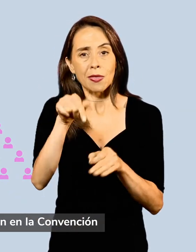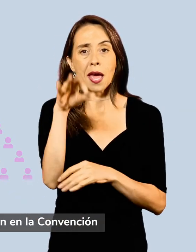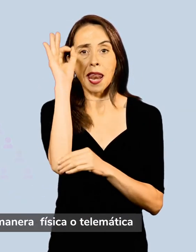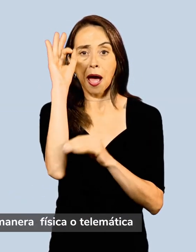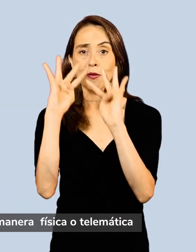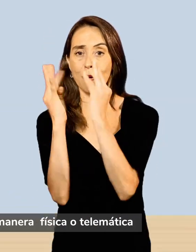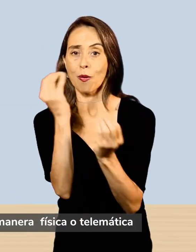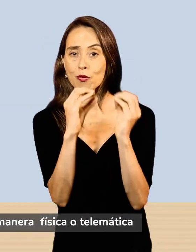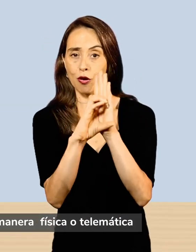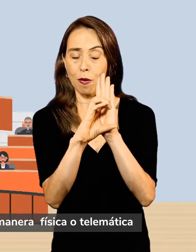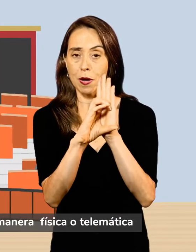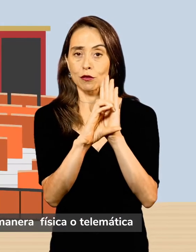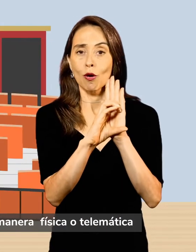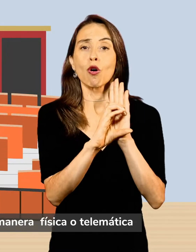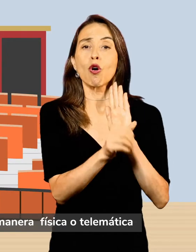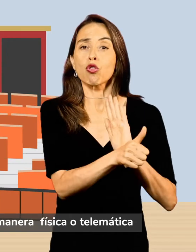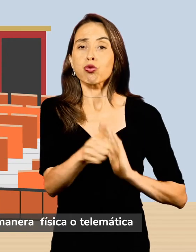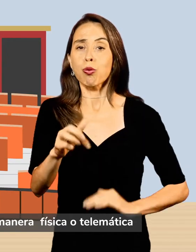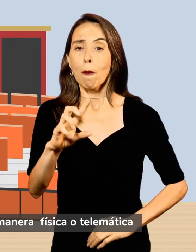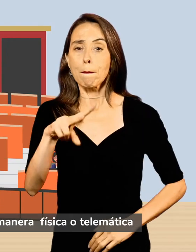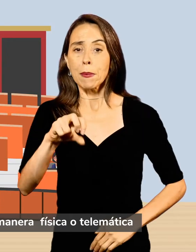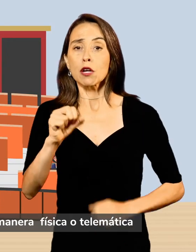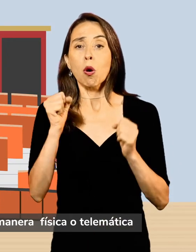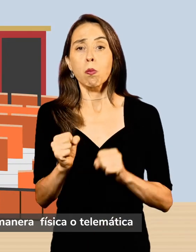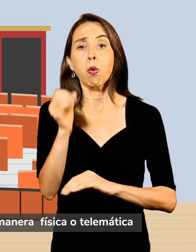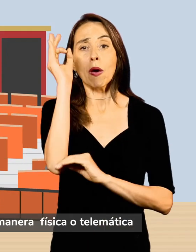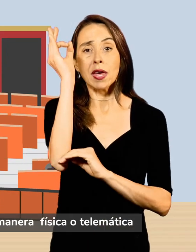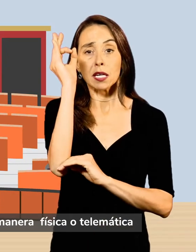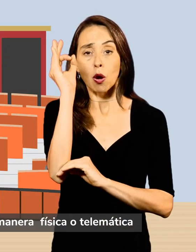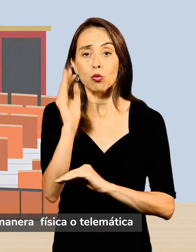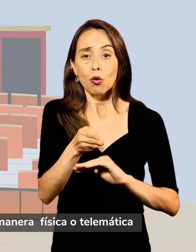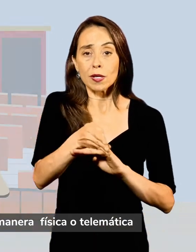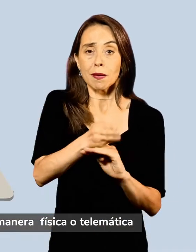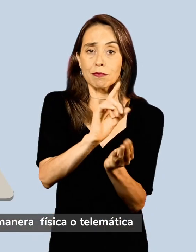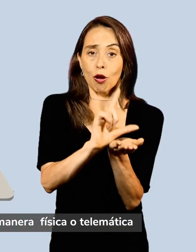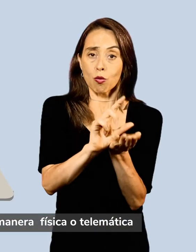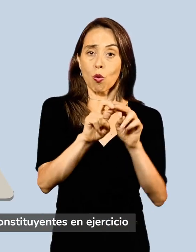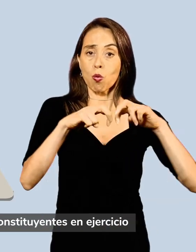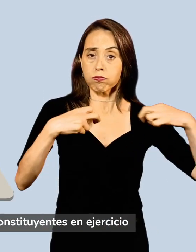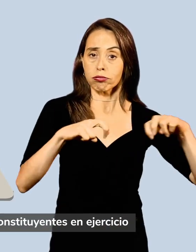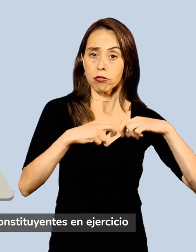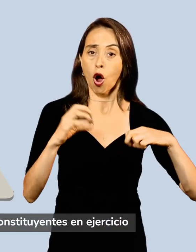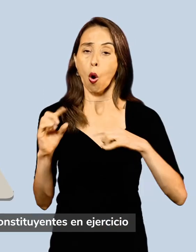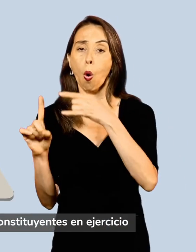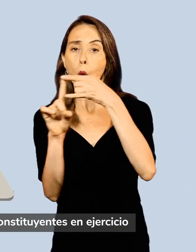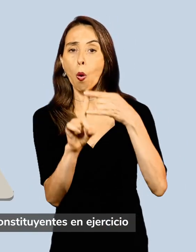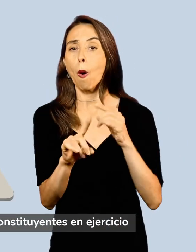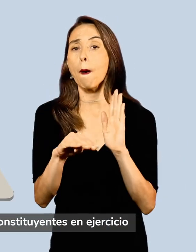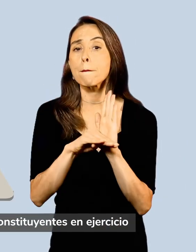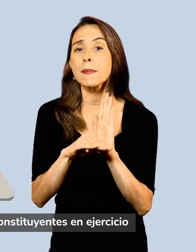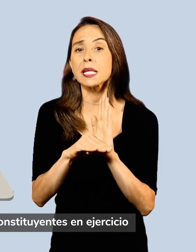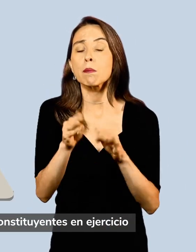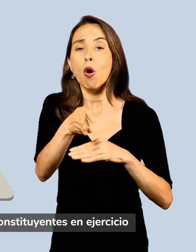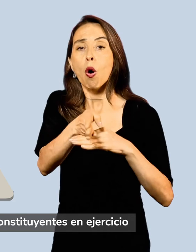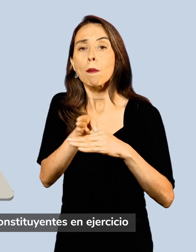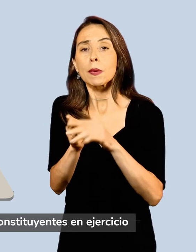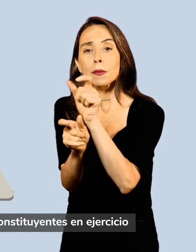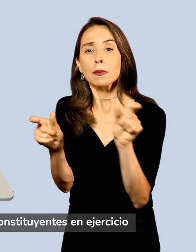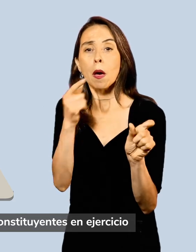El pleno puede sesionar si están de manera física o telemática como mínimo la mitad de las y los constituyentes